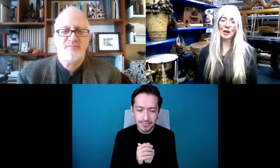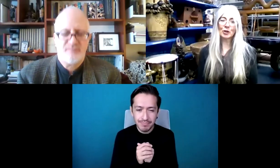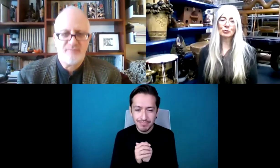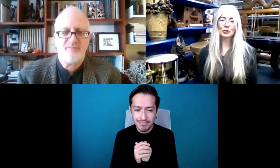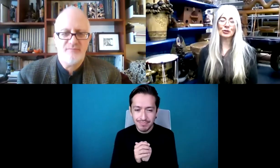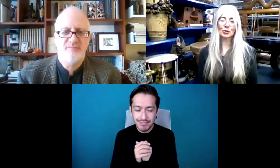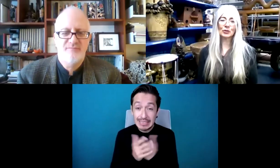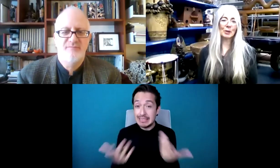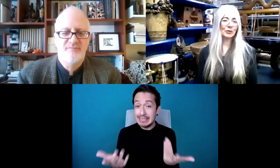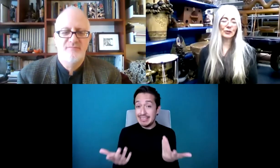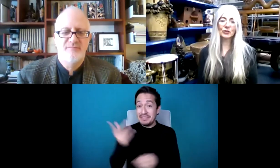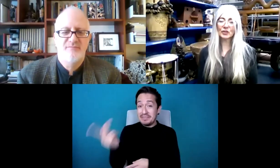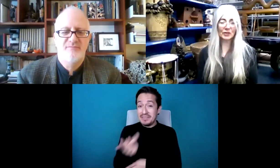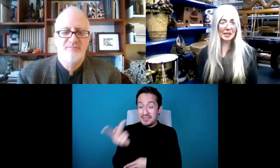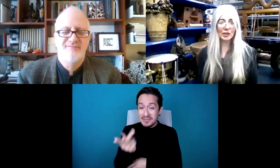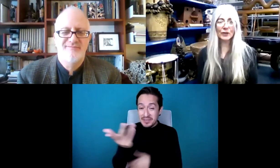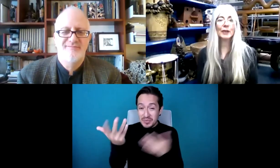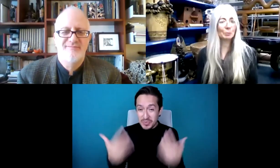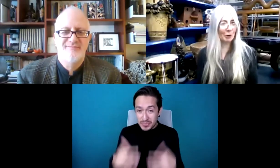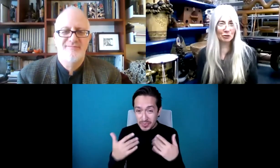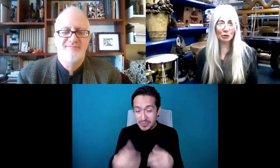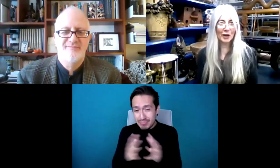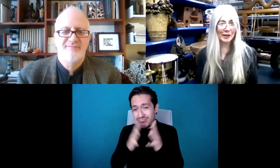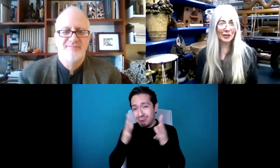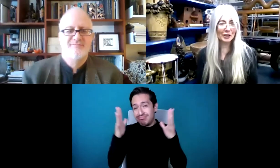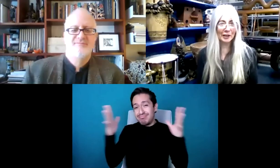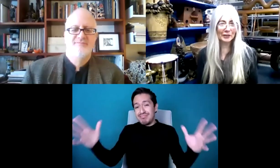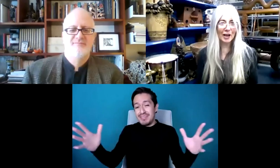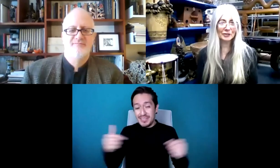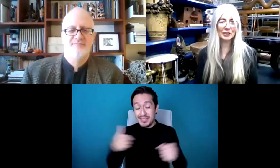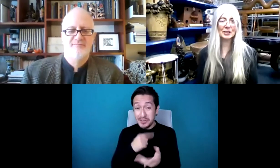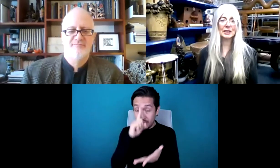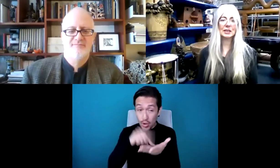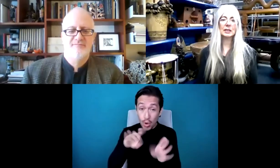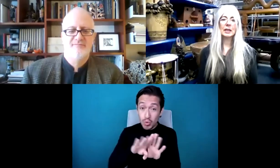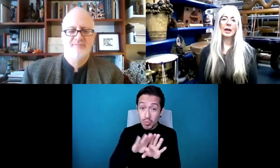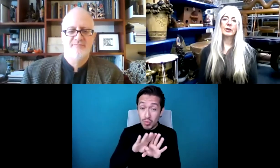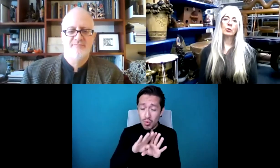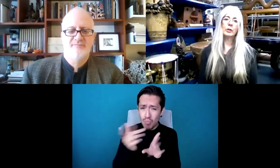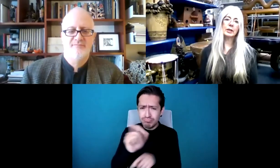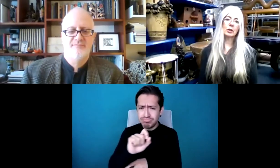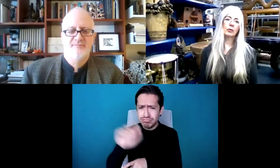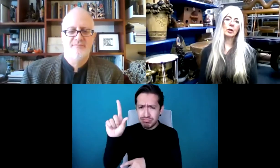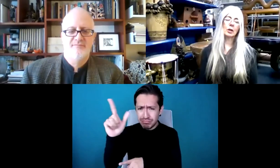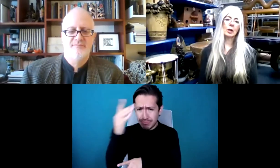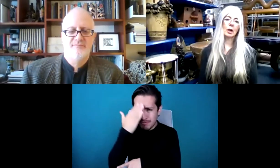Esa es una pregunta bastante grande y no me considero experta ni nada por el estilo